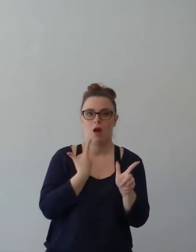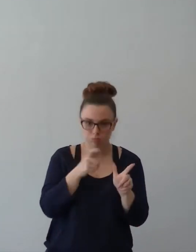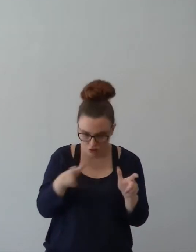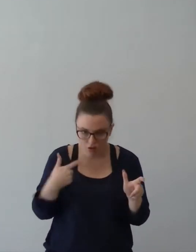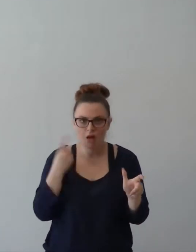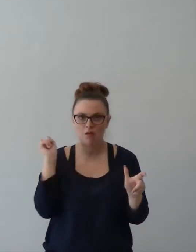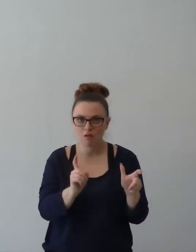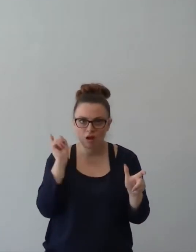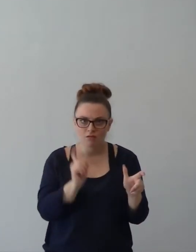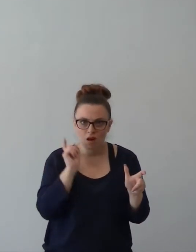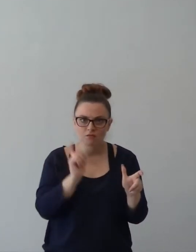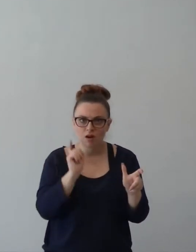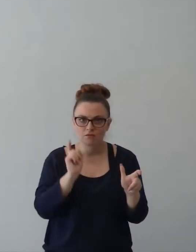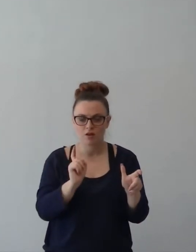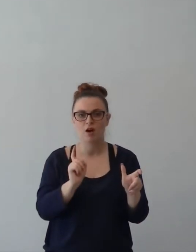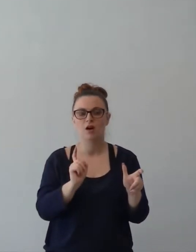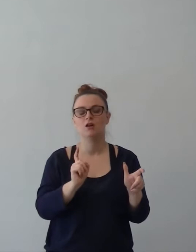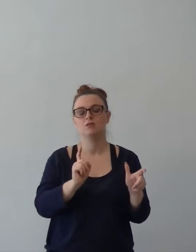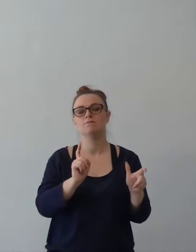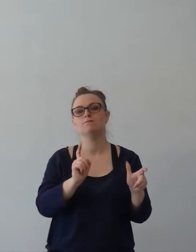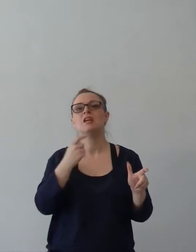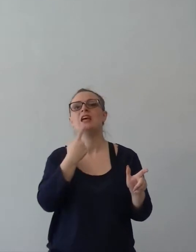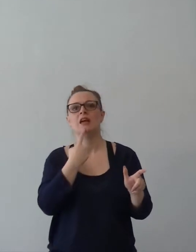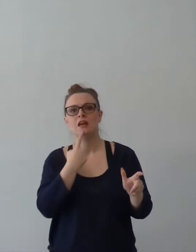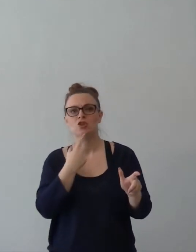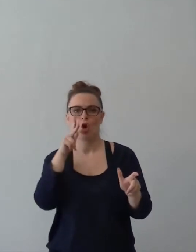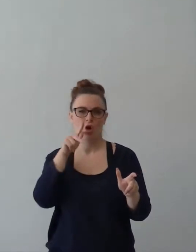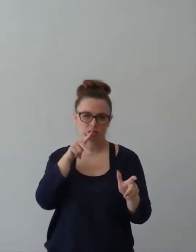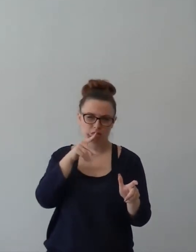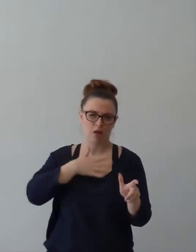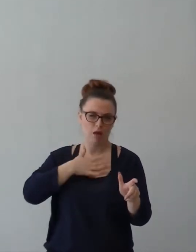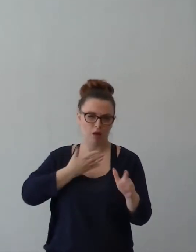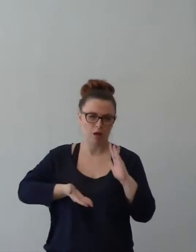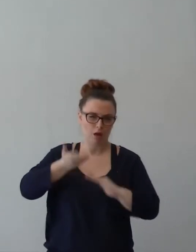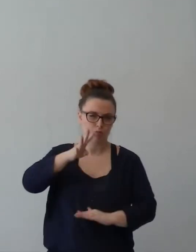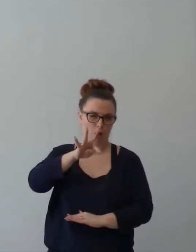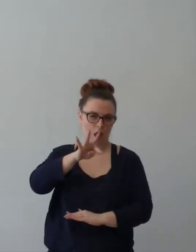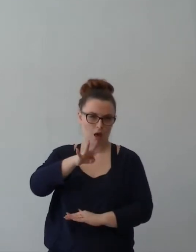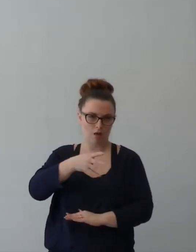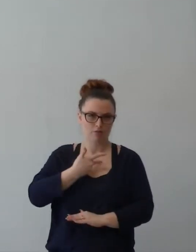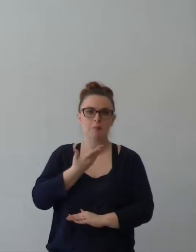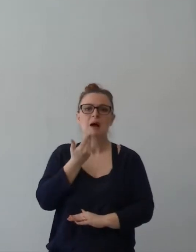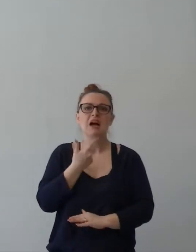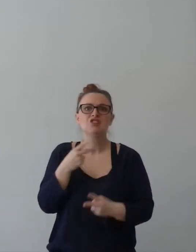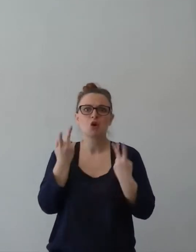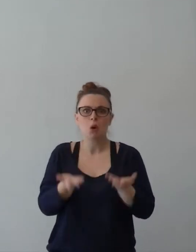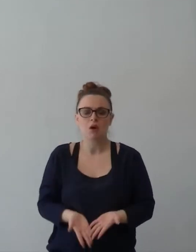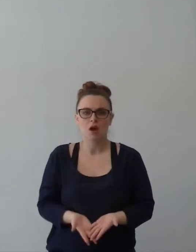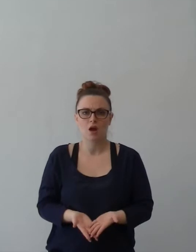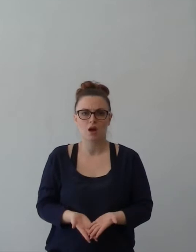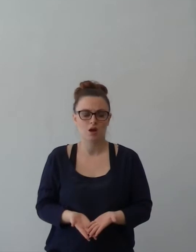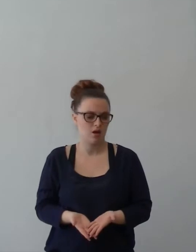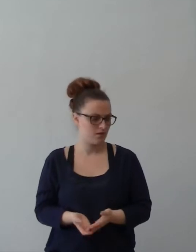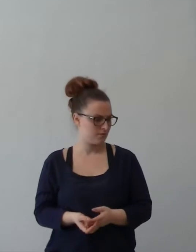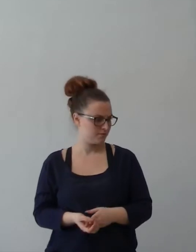sono donne e hanno più di 40 anni. La nota mancante è gioia nello spirito. Non c'è nulla in questi